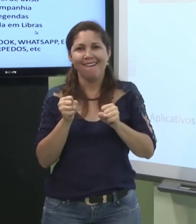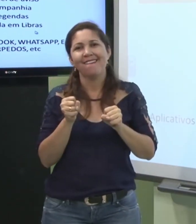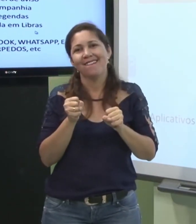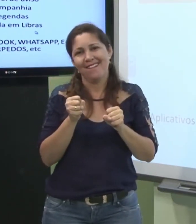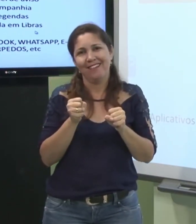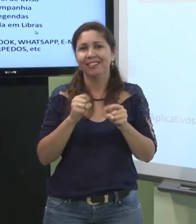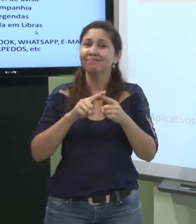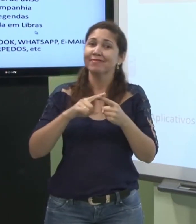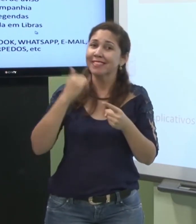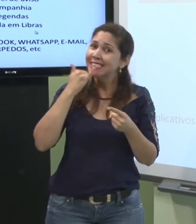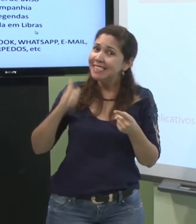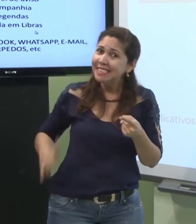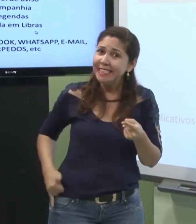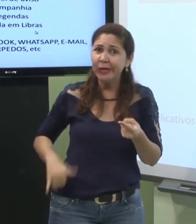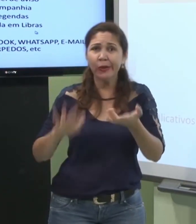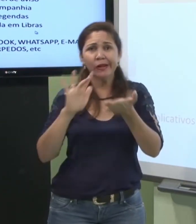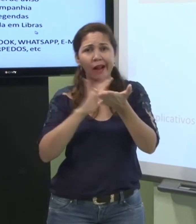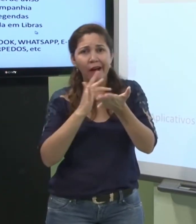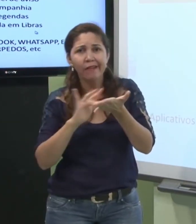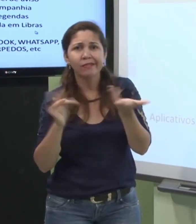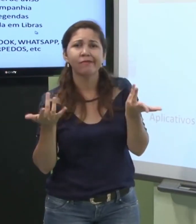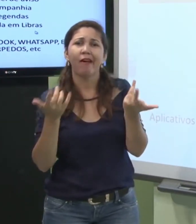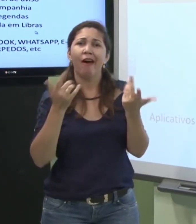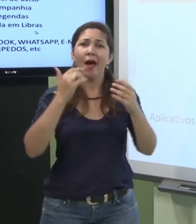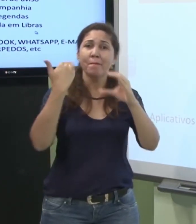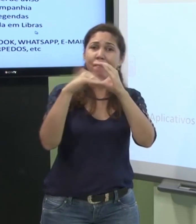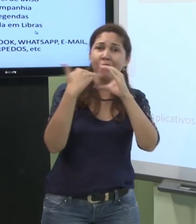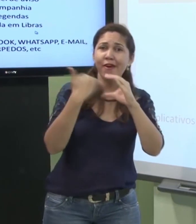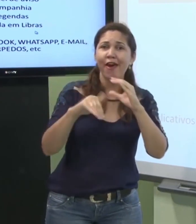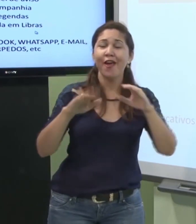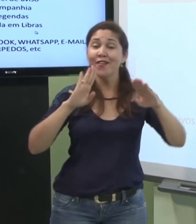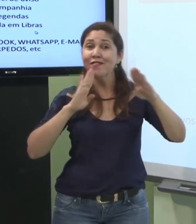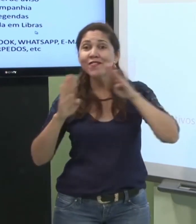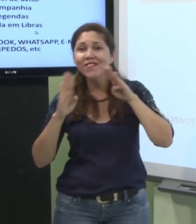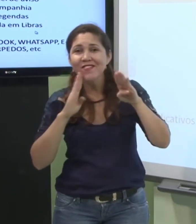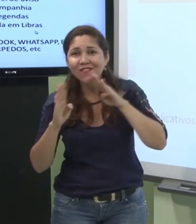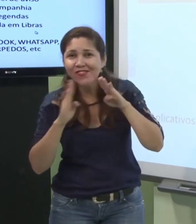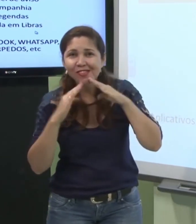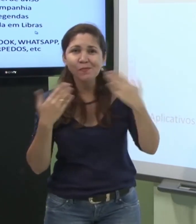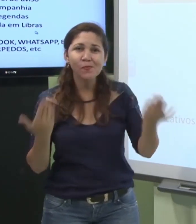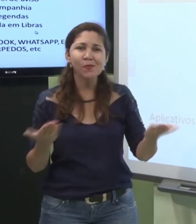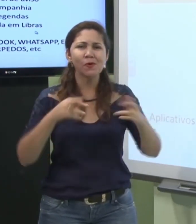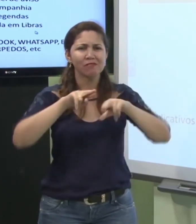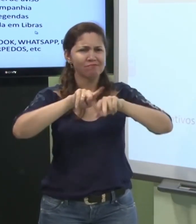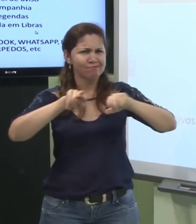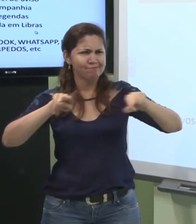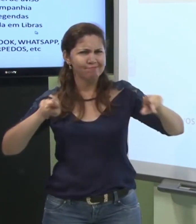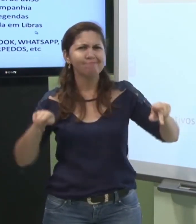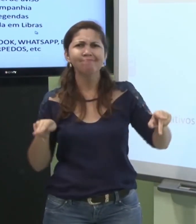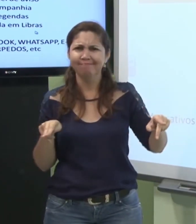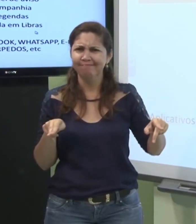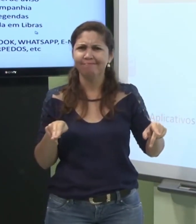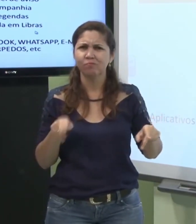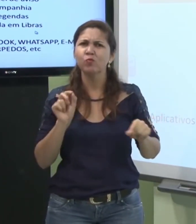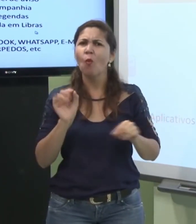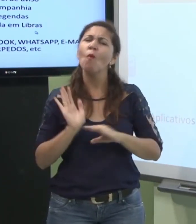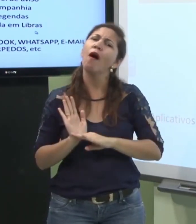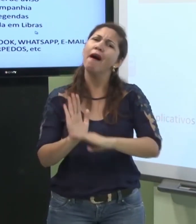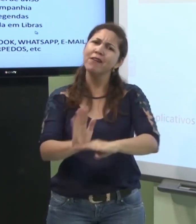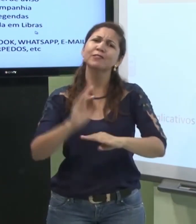por e-mail, facebook e várias outras adaptações para melhorar a vida do surdo, para